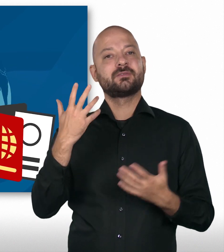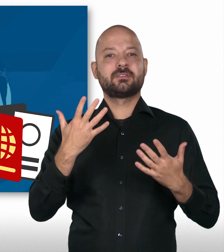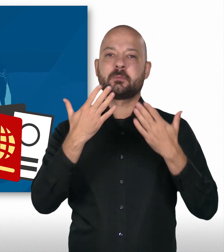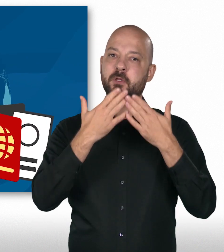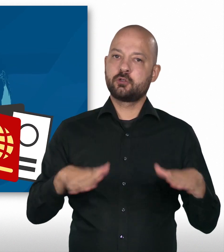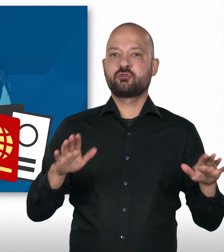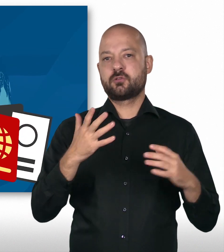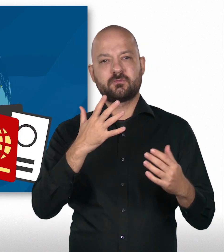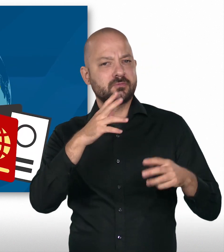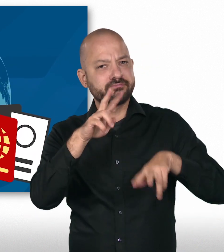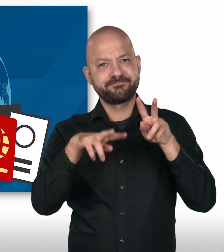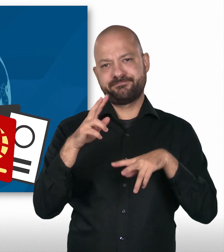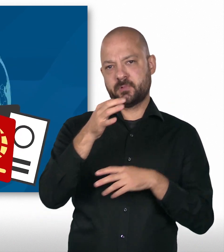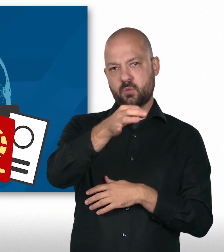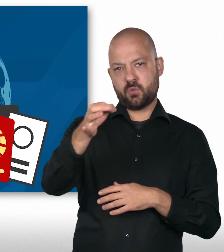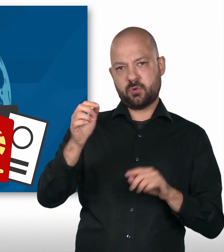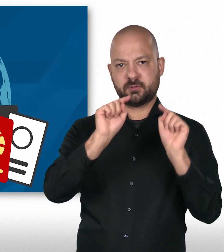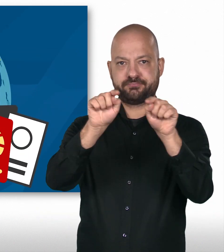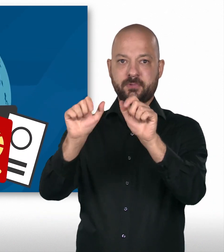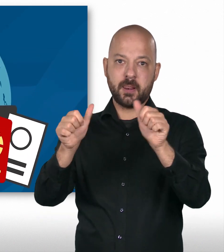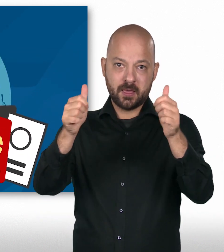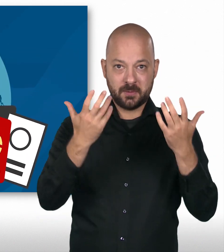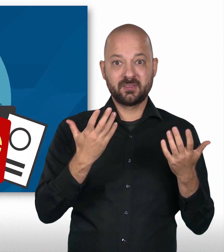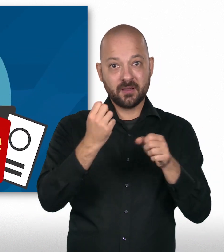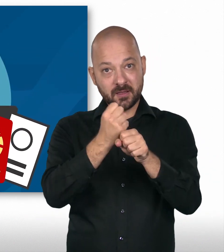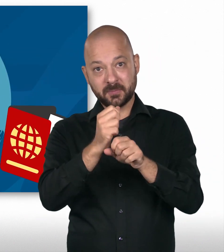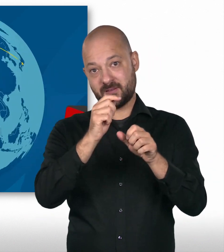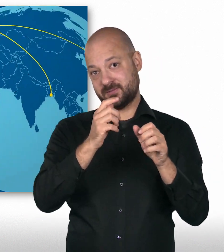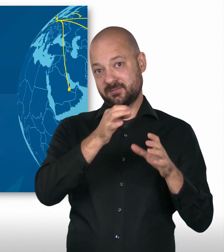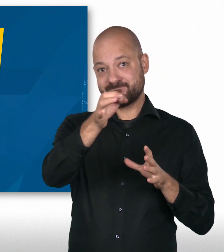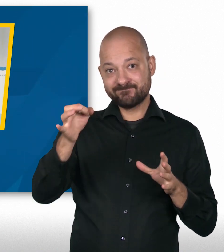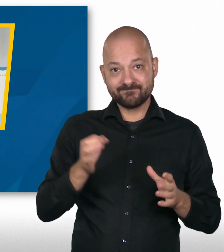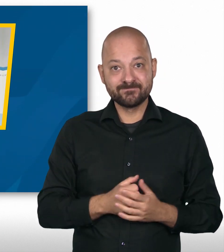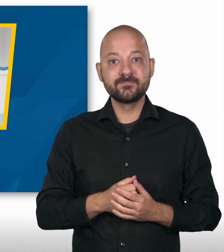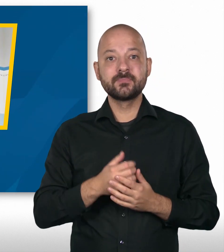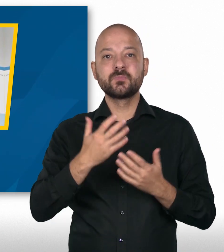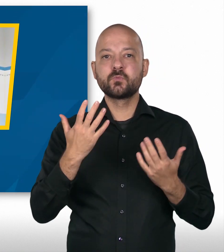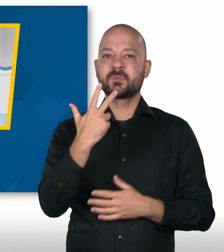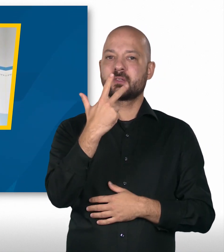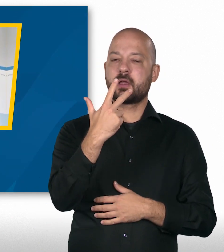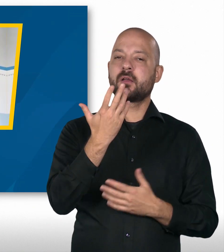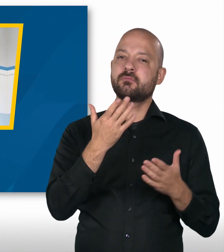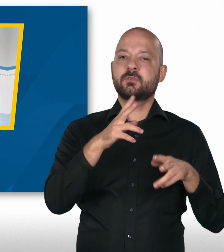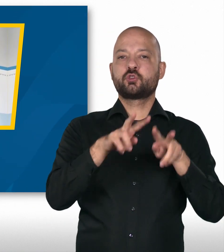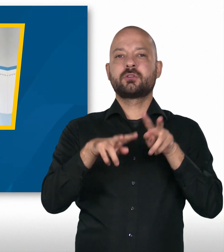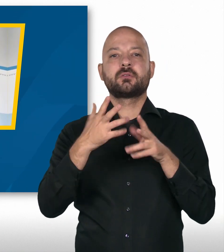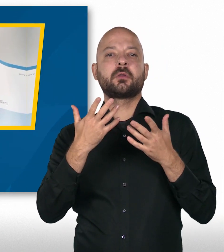wieder an unterschiedlichen Orten der Welt zu leben und zu arbeiten. Dann kann man eine von drei Beamtenlaufbahnen einschlagen.